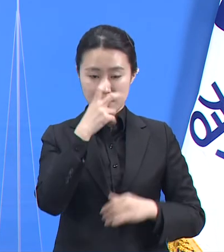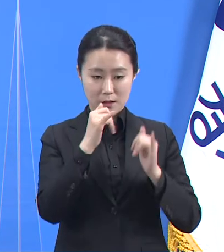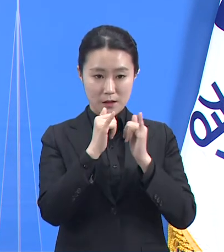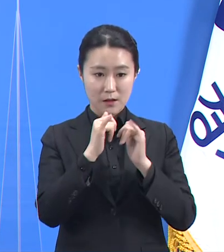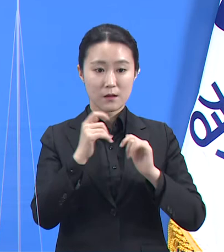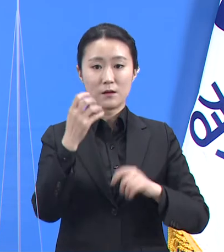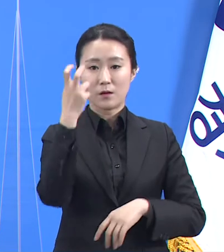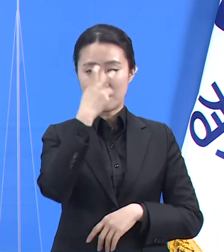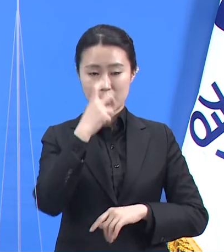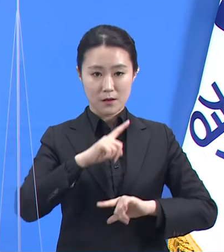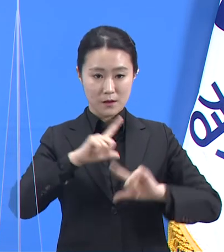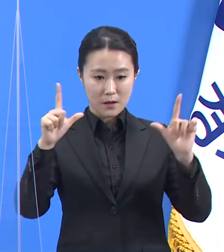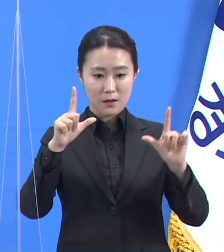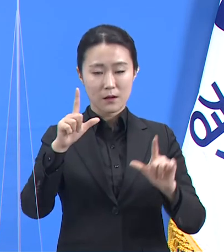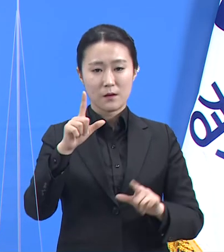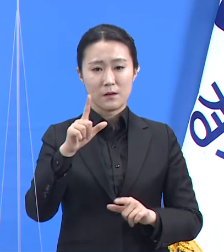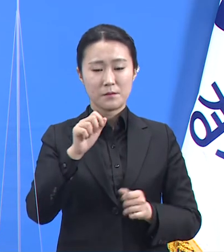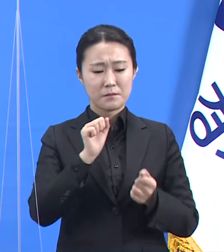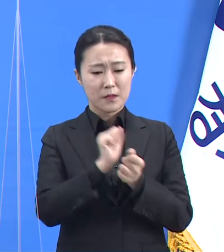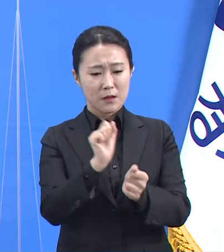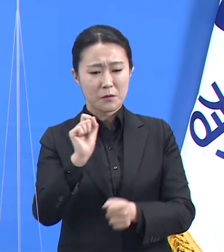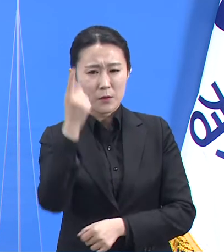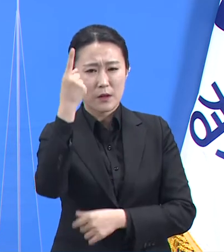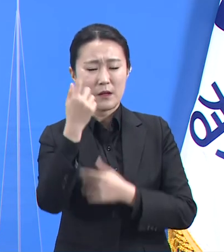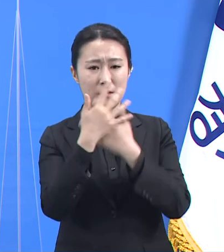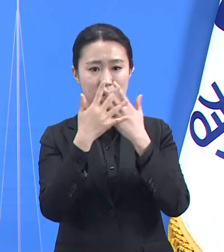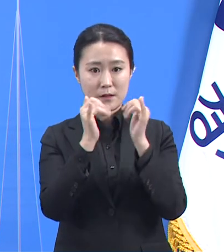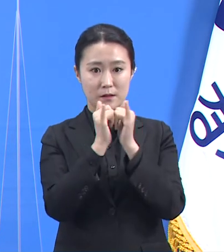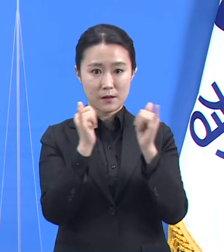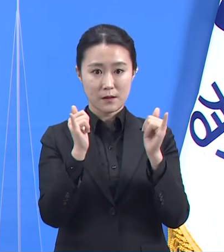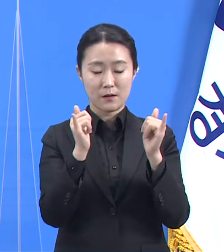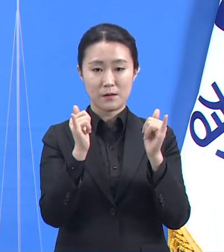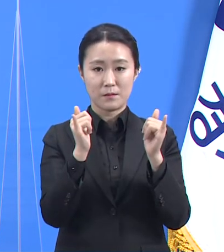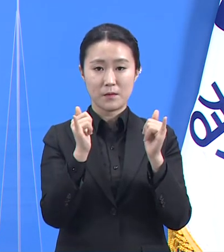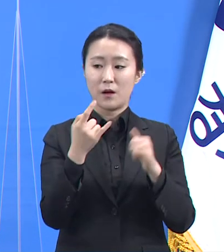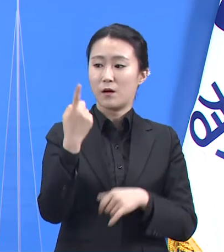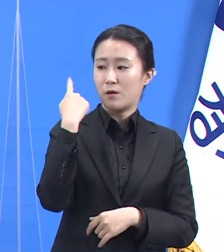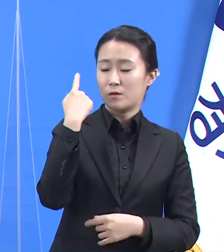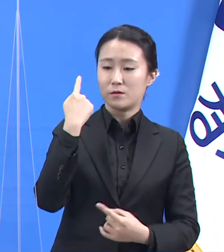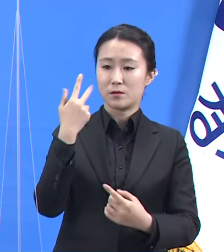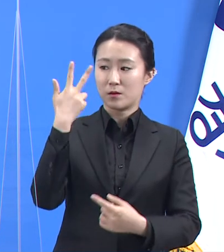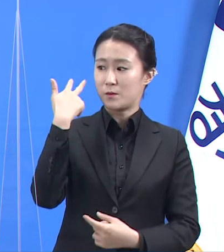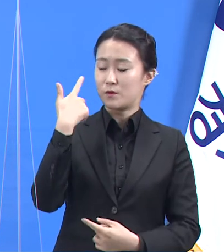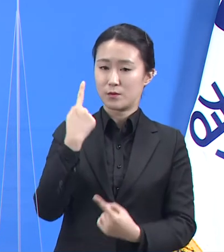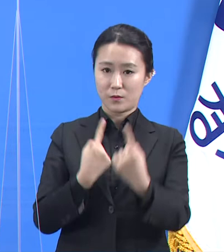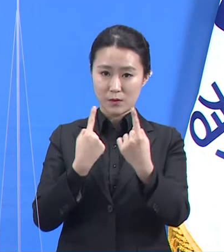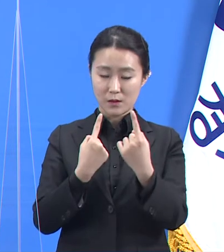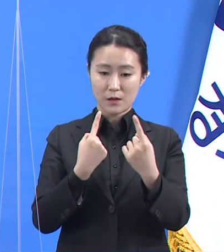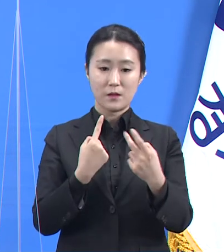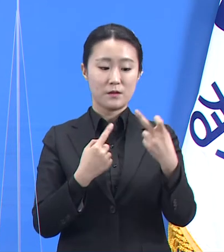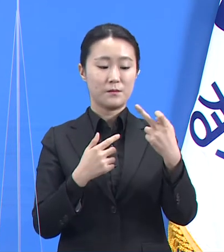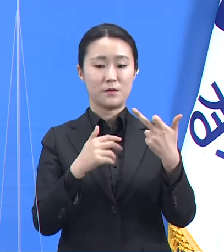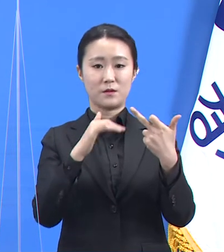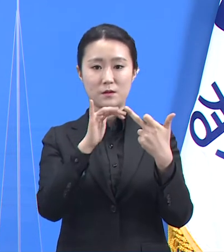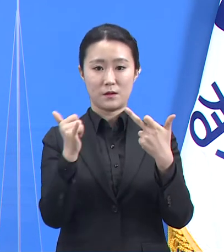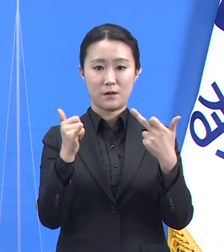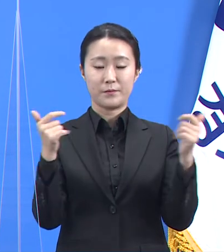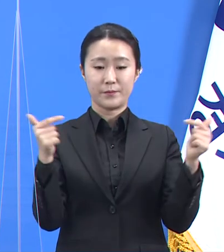없는 확진자는 일평균 43명으로 전주 60명 대비 17명 감소하였습니다.